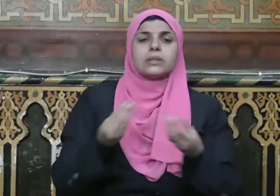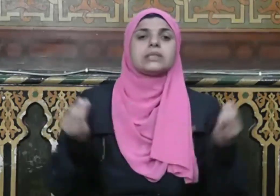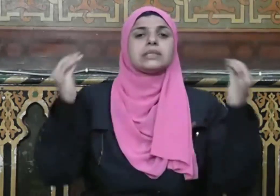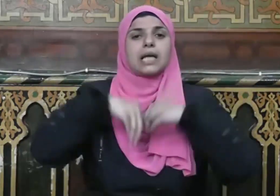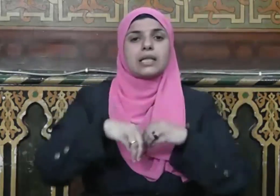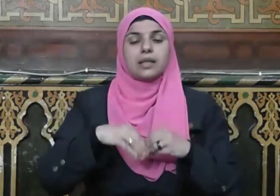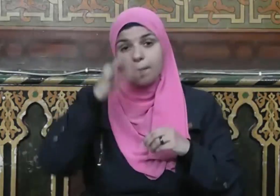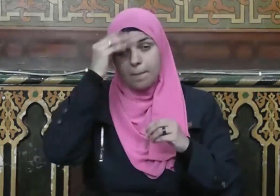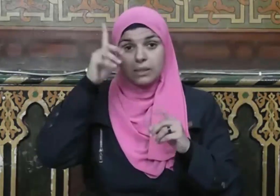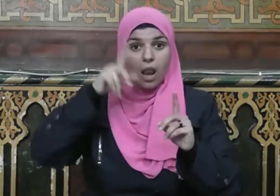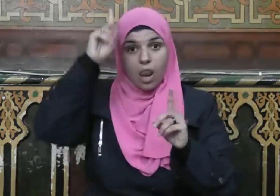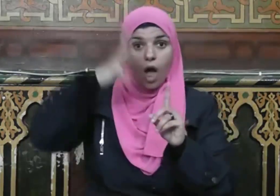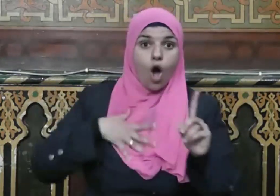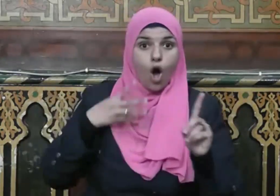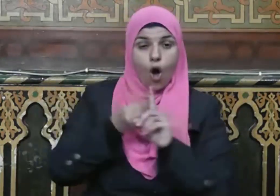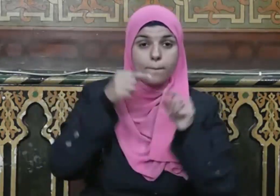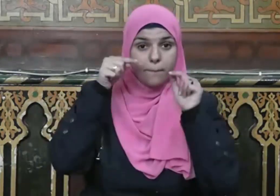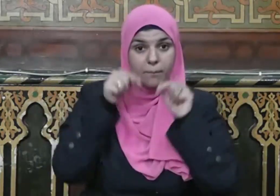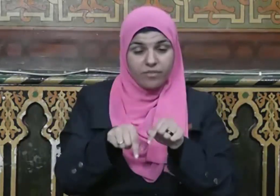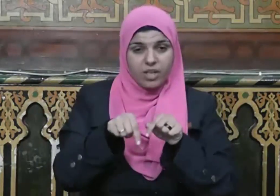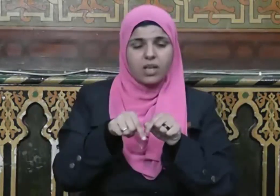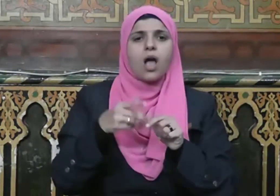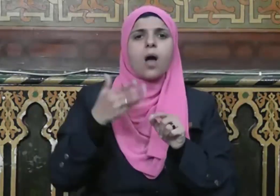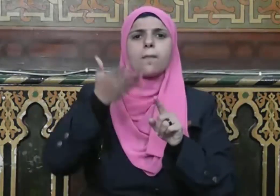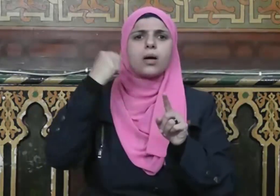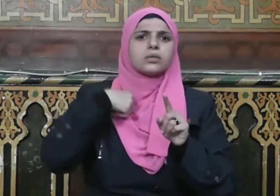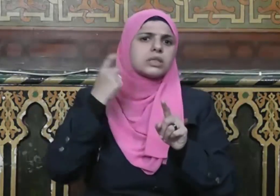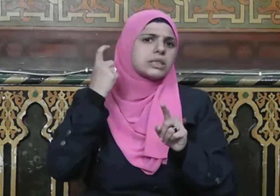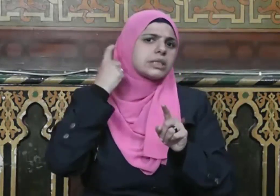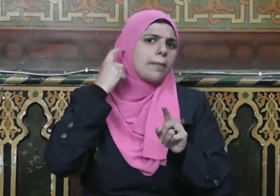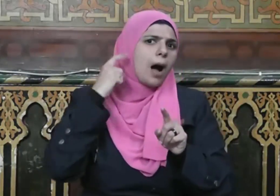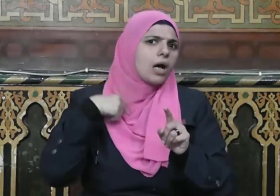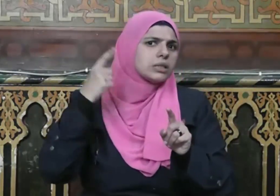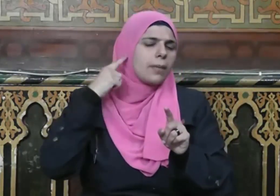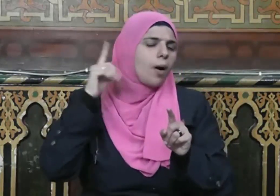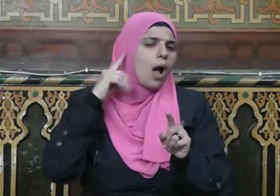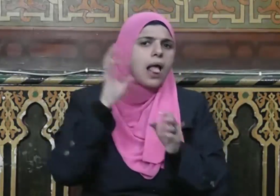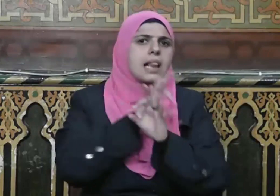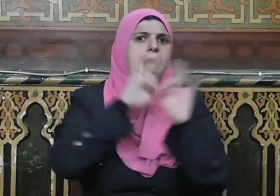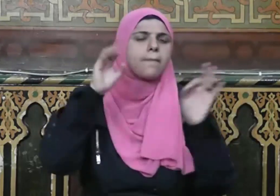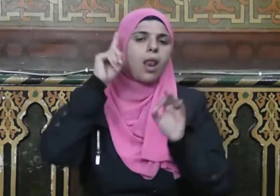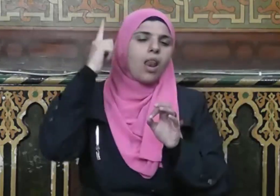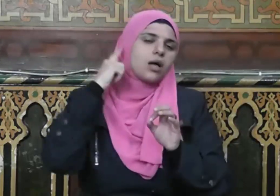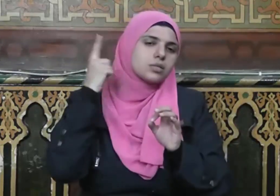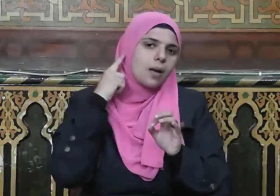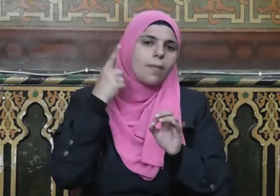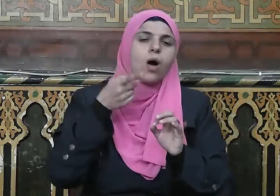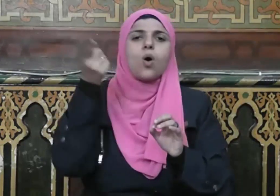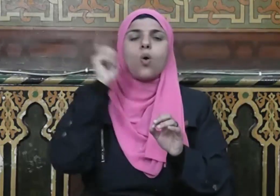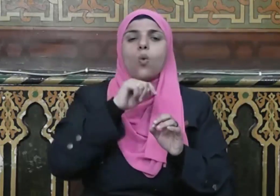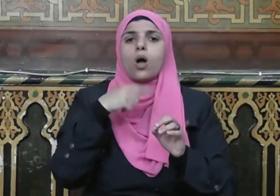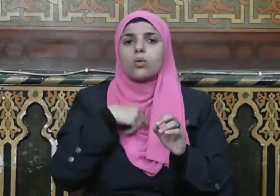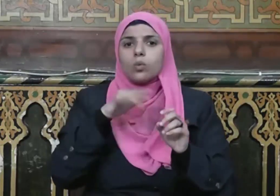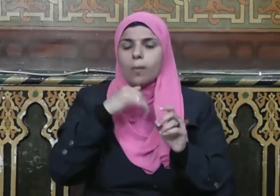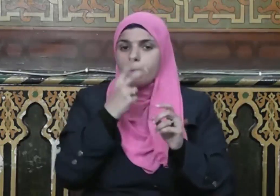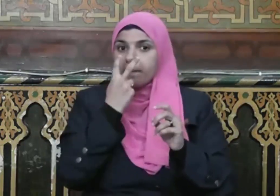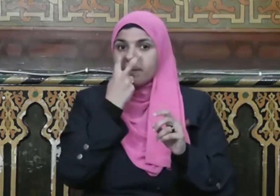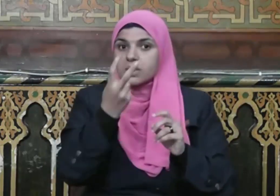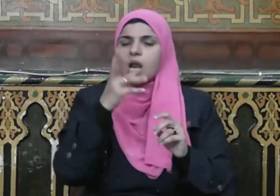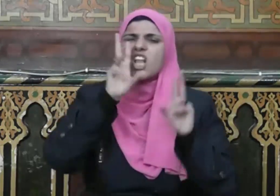أحببته كنت سمعه الذي يسمع به وبصره الذي يبصر به